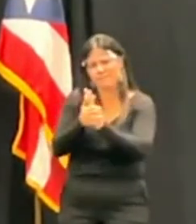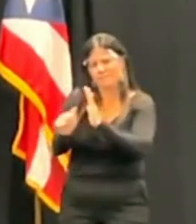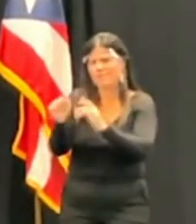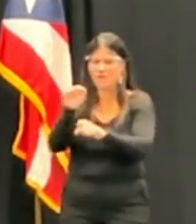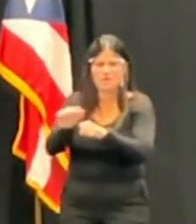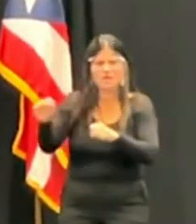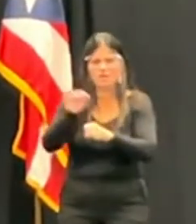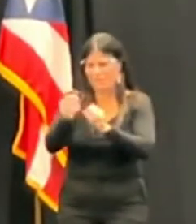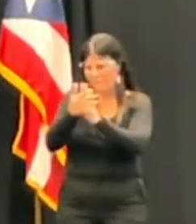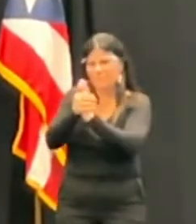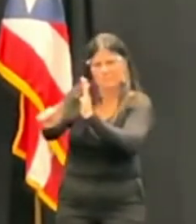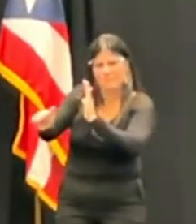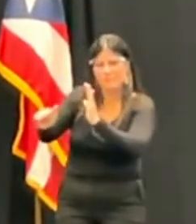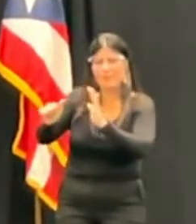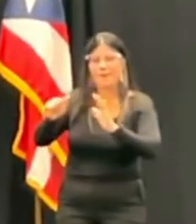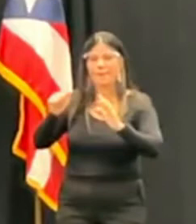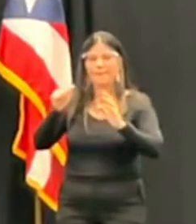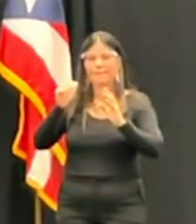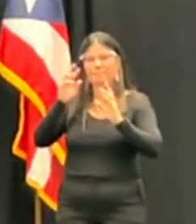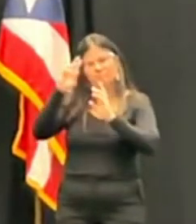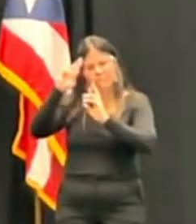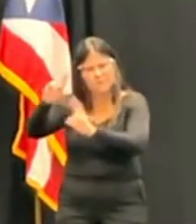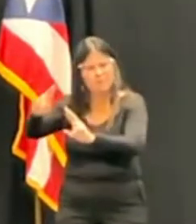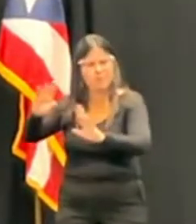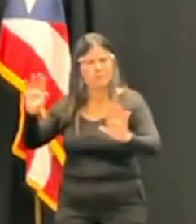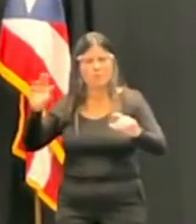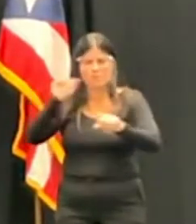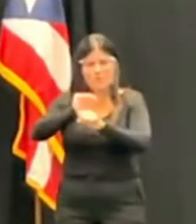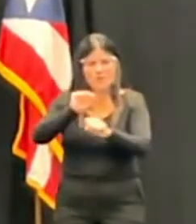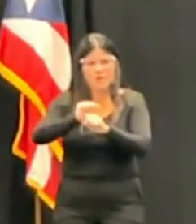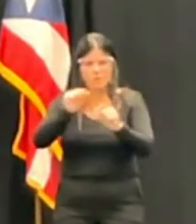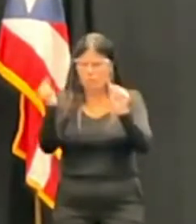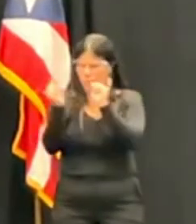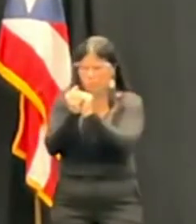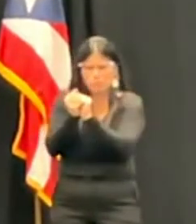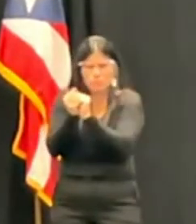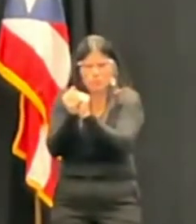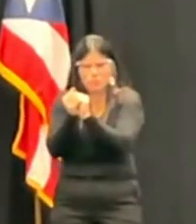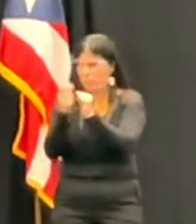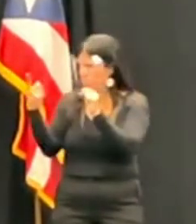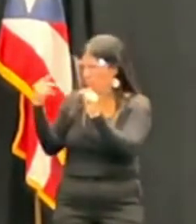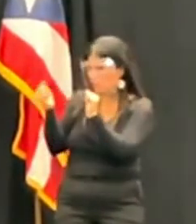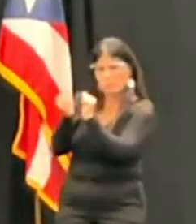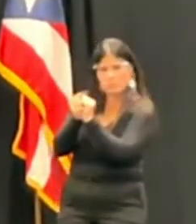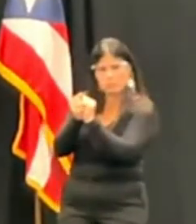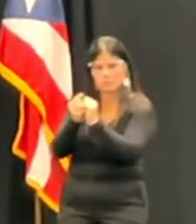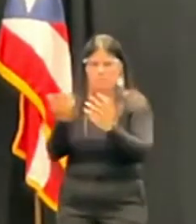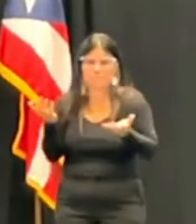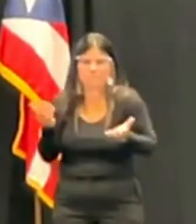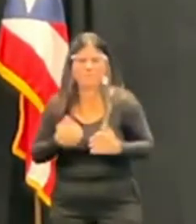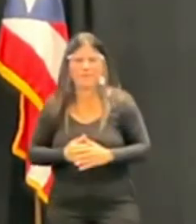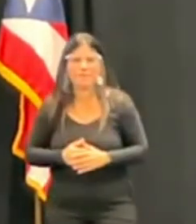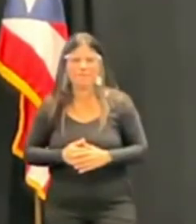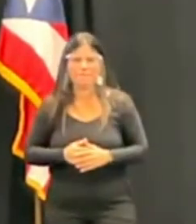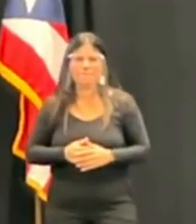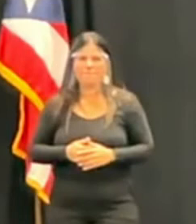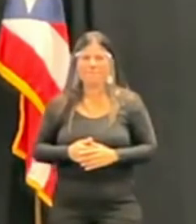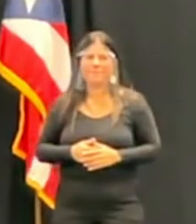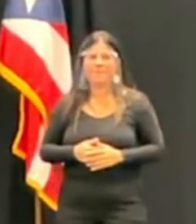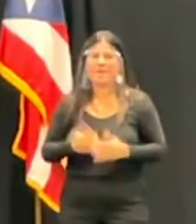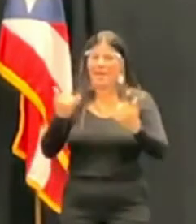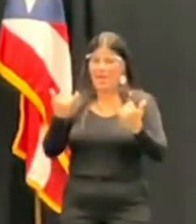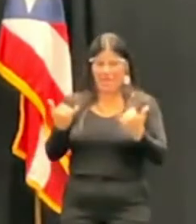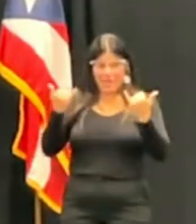compañeras y compañeros en la Judicatura. Obviamente le corresponderá en este proceso como corresponde bajo la Constitución. Entonces,